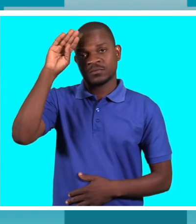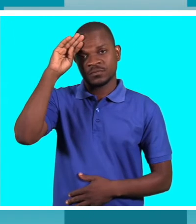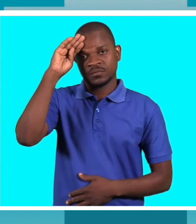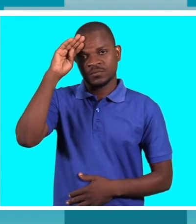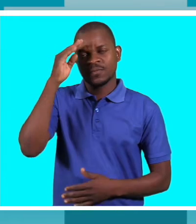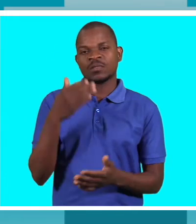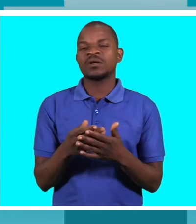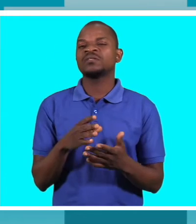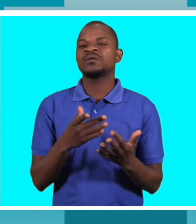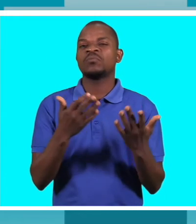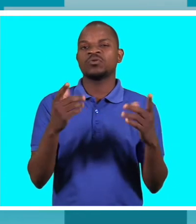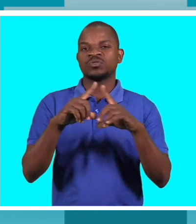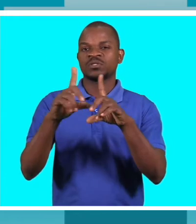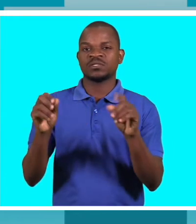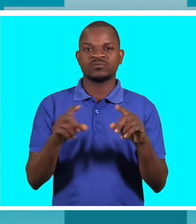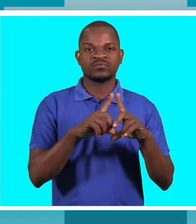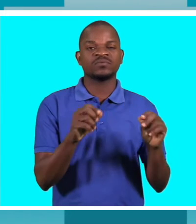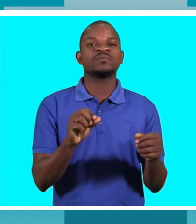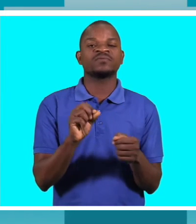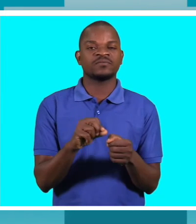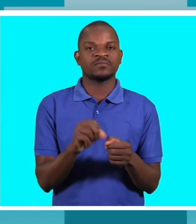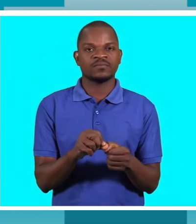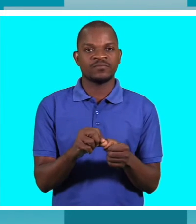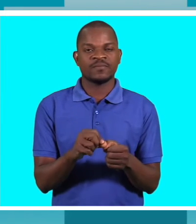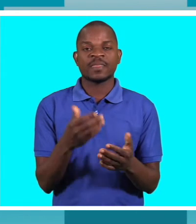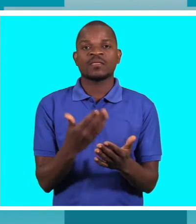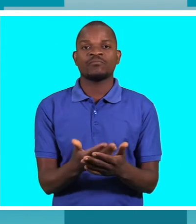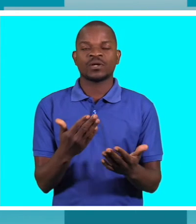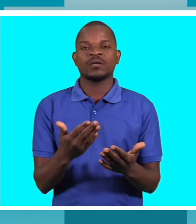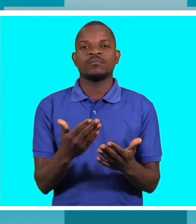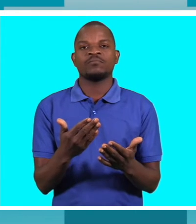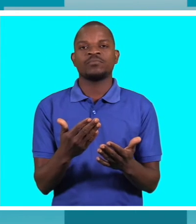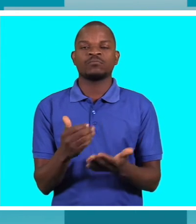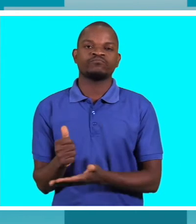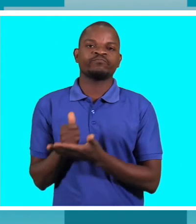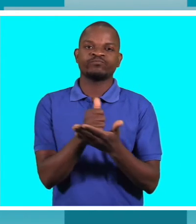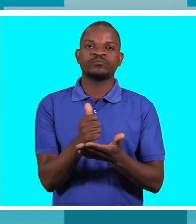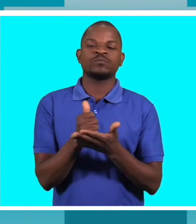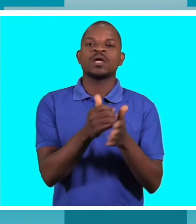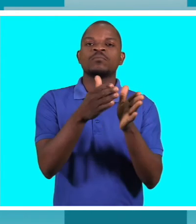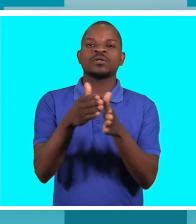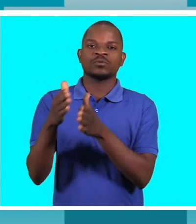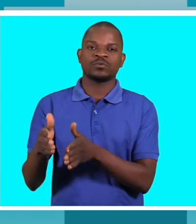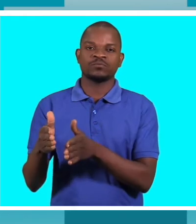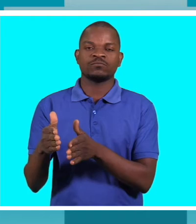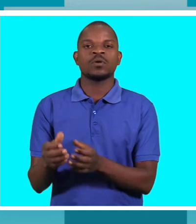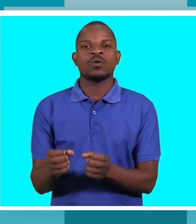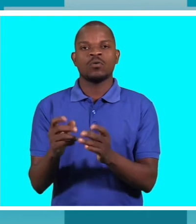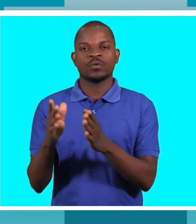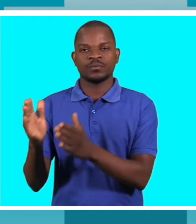Então, há muito o que fazer para podermos livrar as pessoas dessa pandemia. Vamos conversar também com